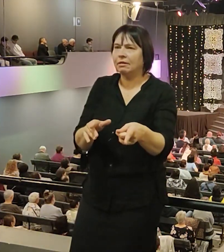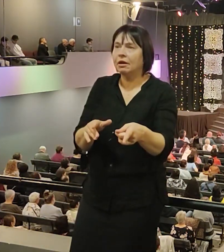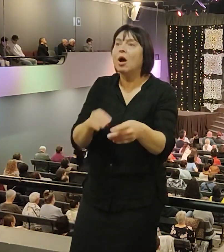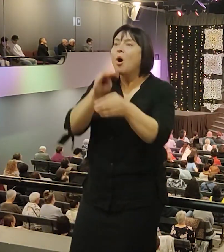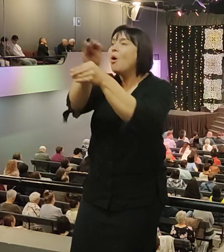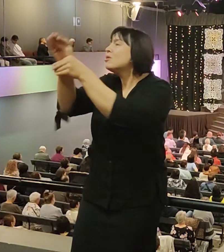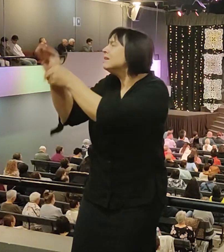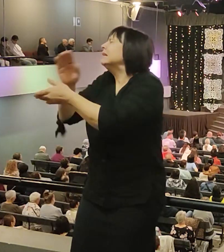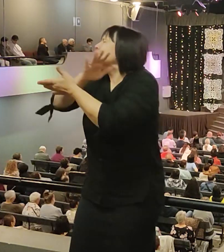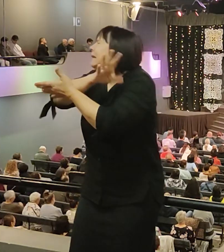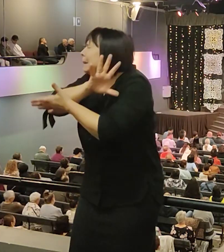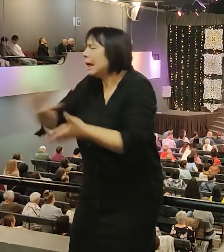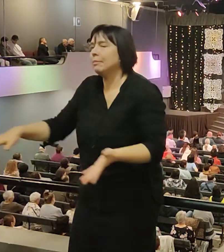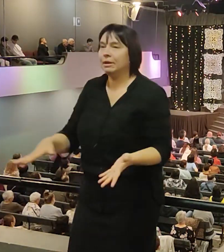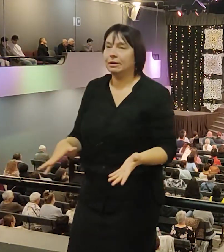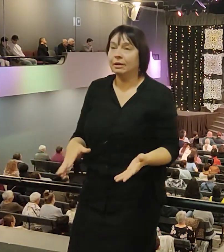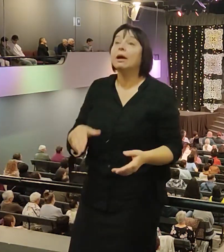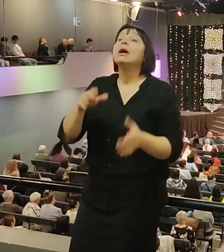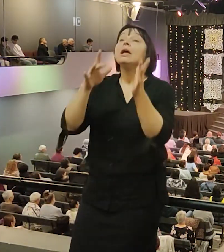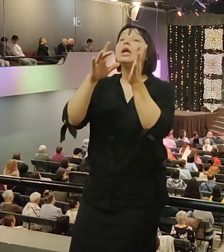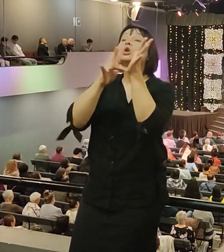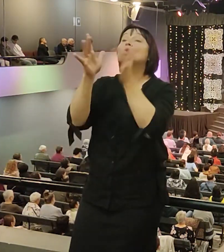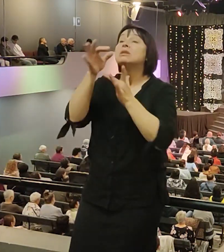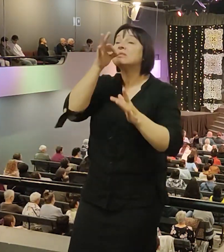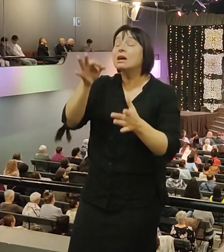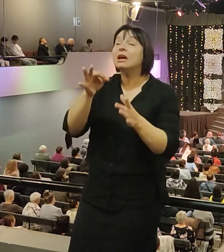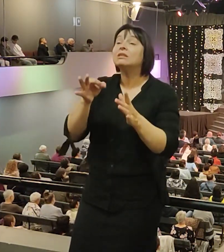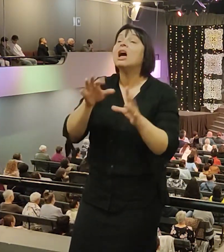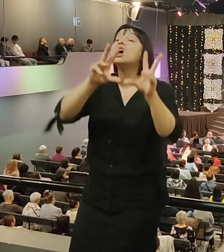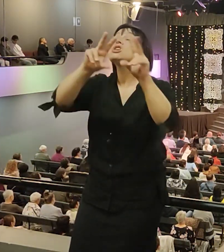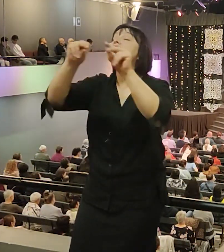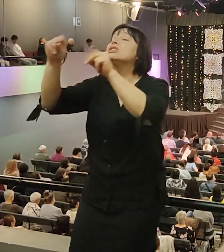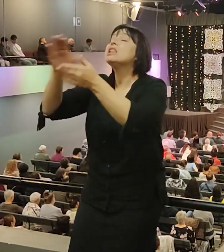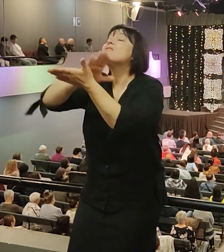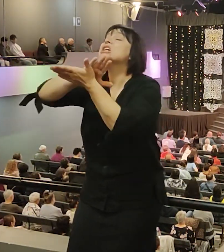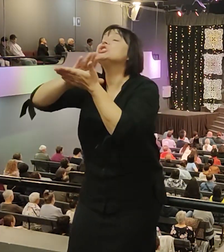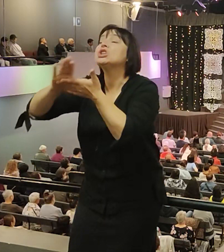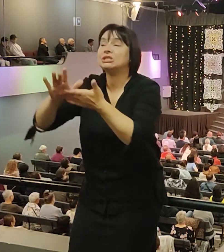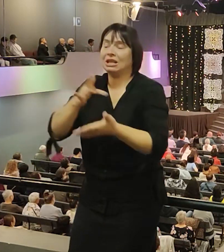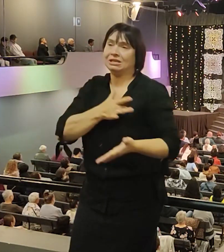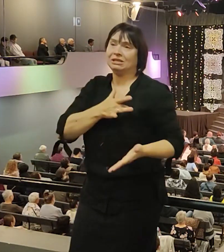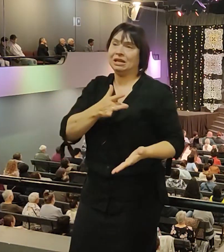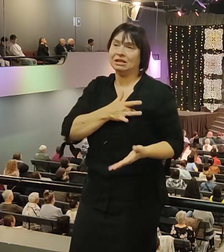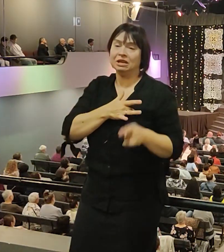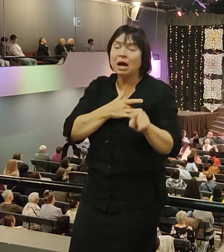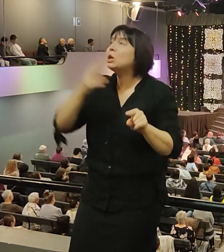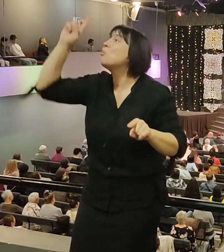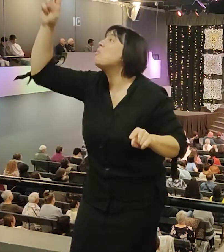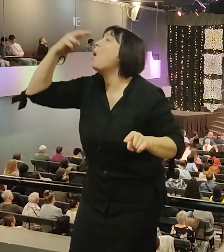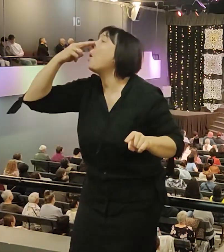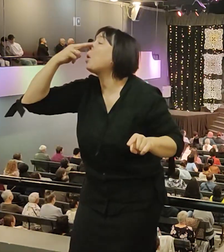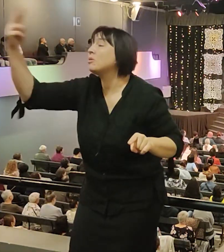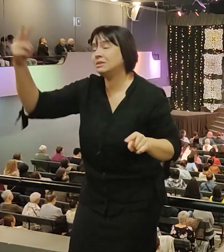Счастливы, чисты сердцем, ибо они Бога узрят. Хотим и Бога узреть, будьте чистым сердцем,